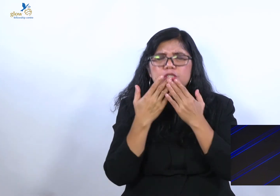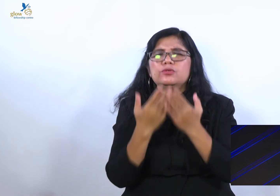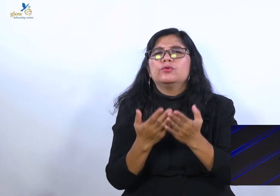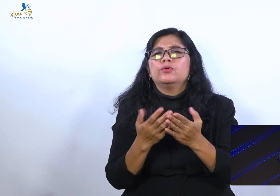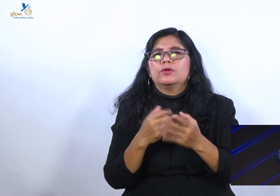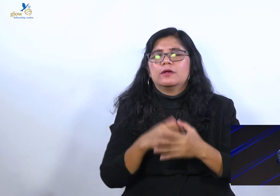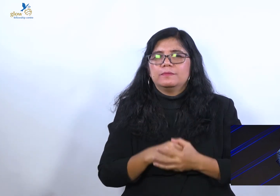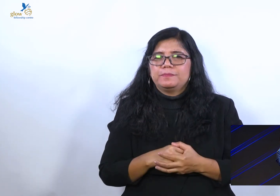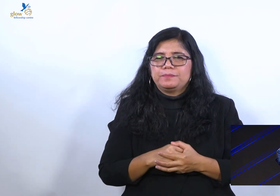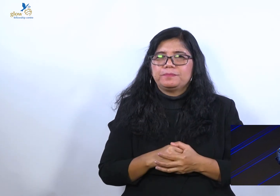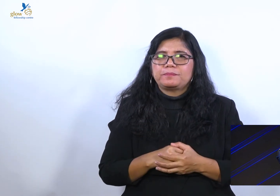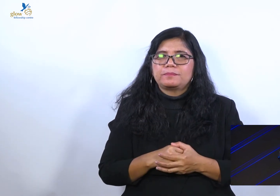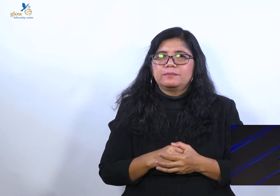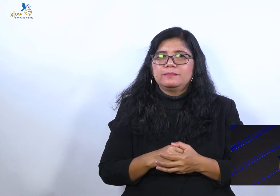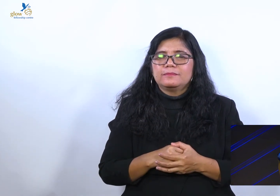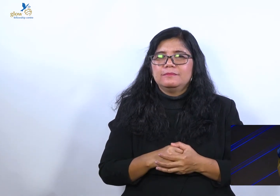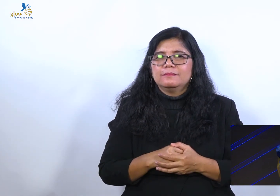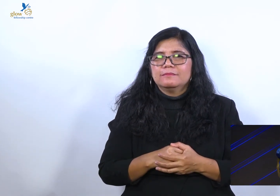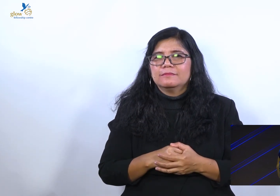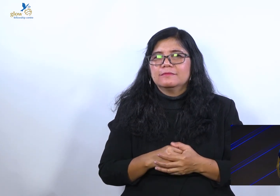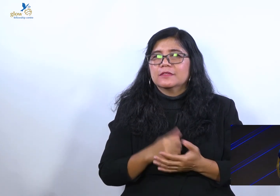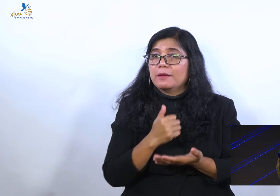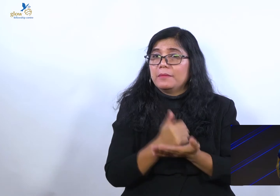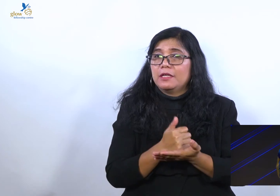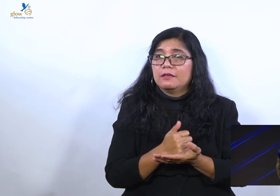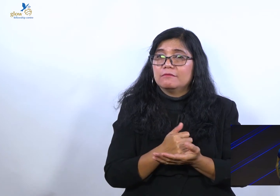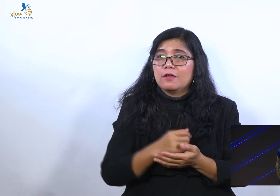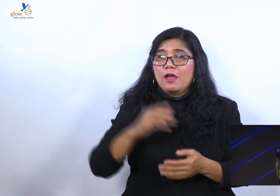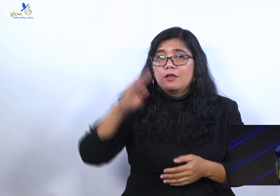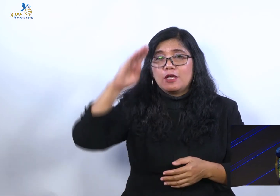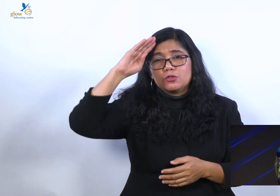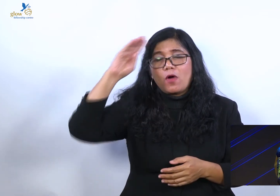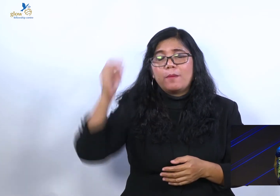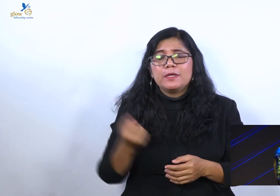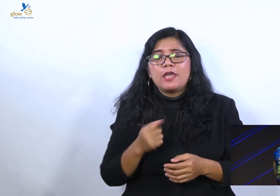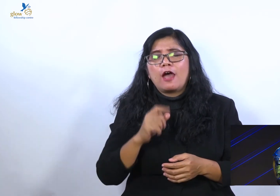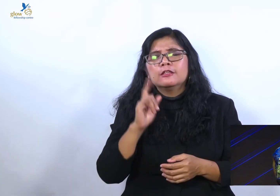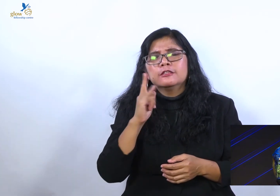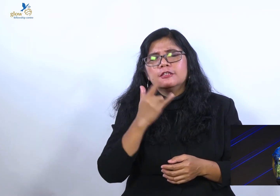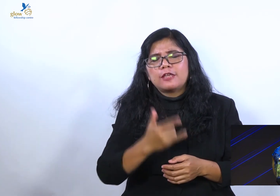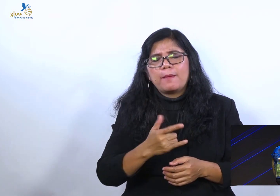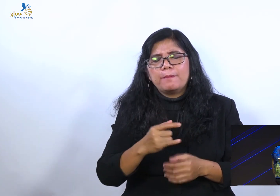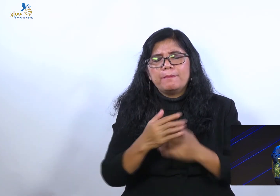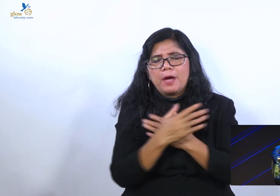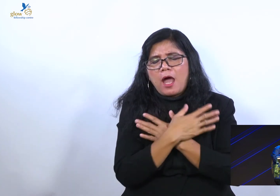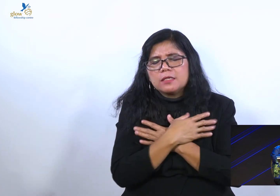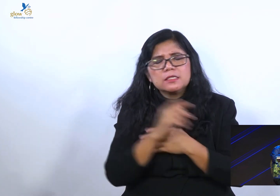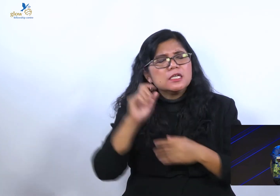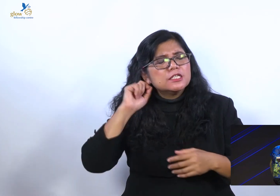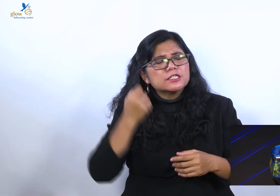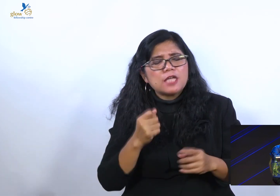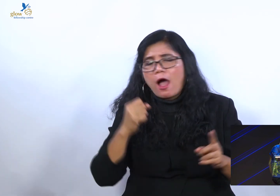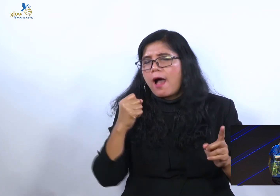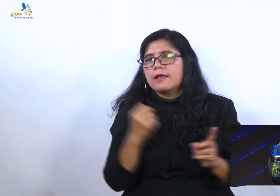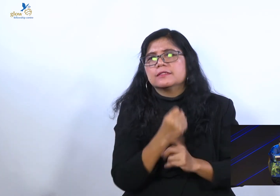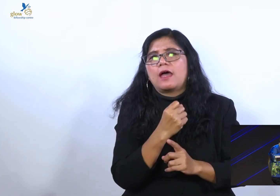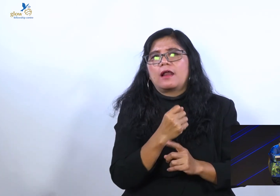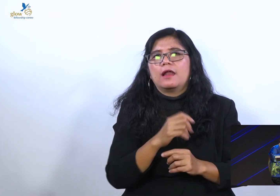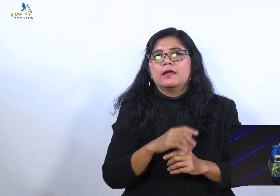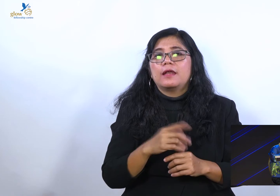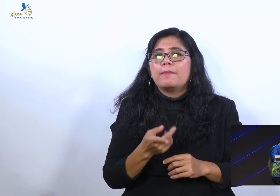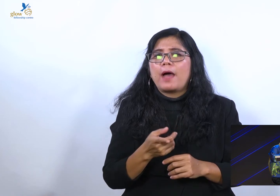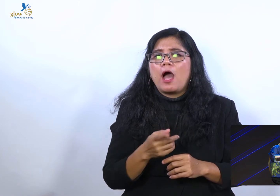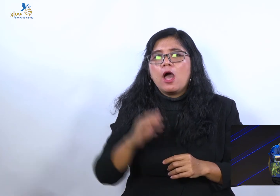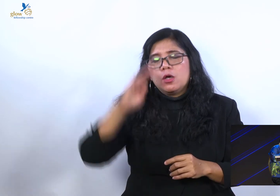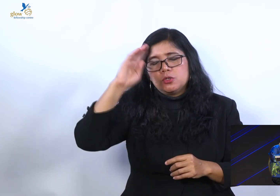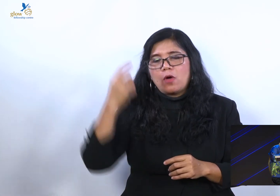dan kekurangannya. Tapi aku tetap akan mengasih dia. Karena aku telah berjanji di hadapan Tuhan. Bahwa aku akan mengasih dia sampai hanya maut yang bisa memisahkan kita.